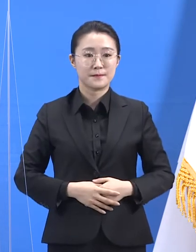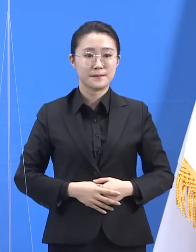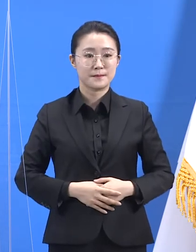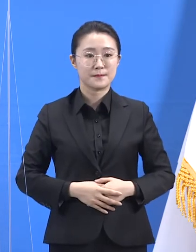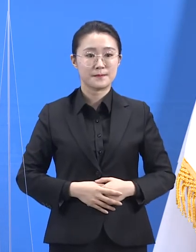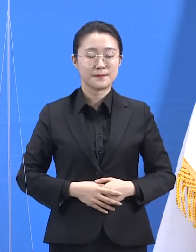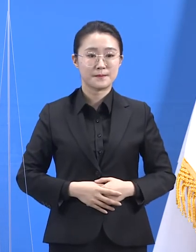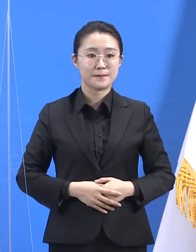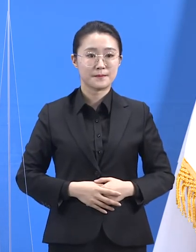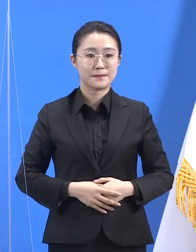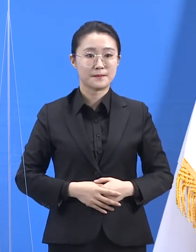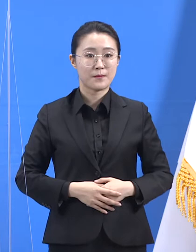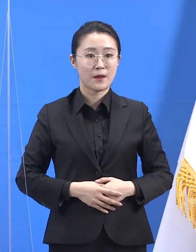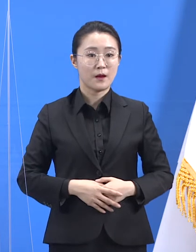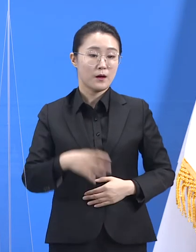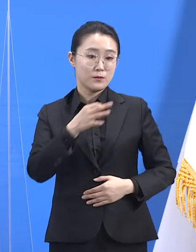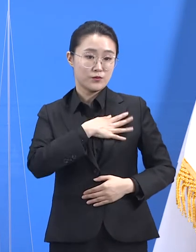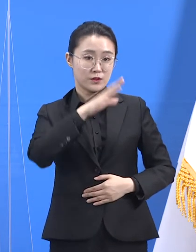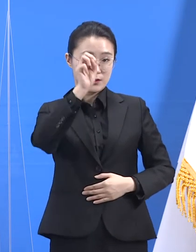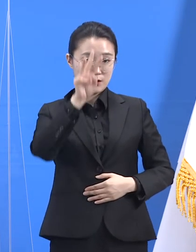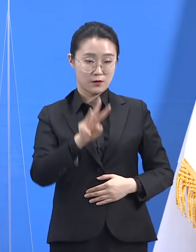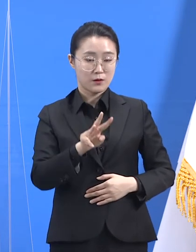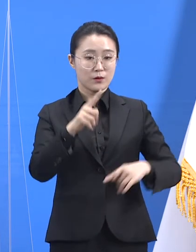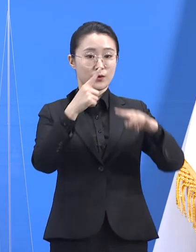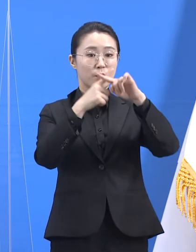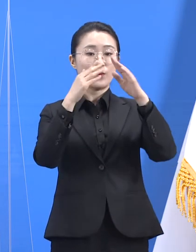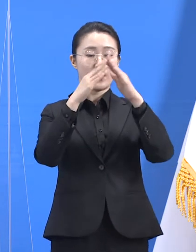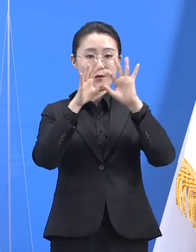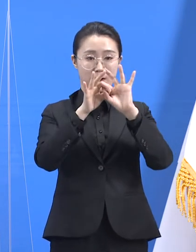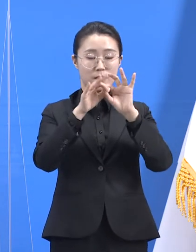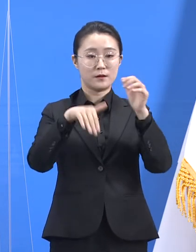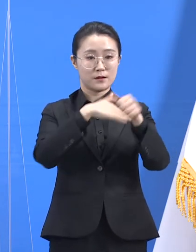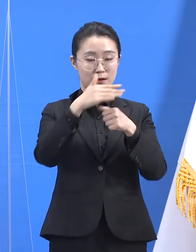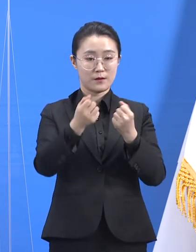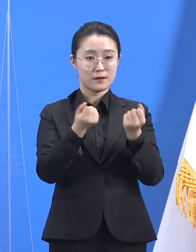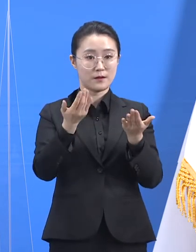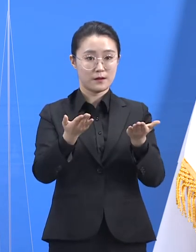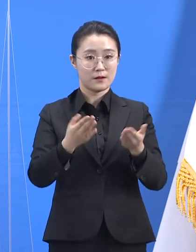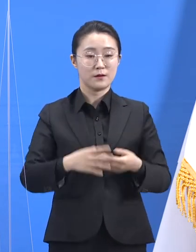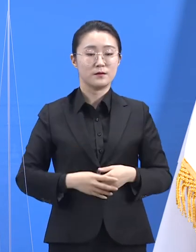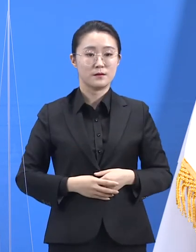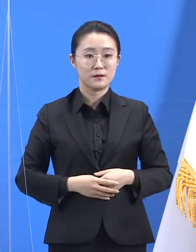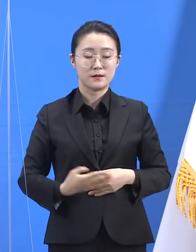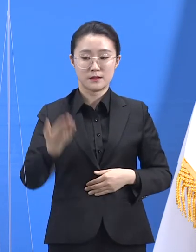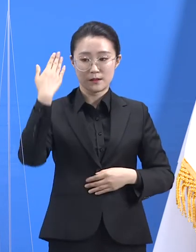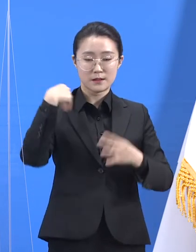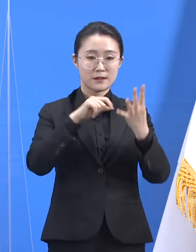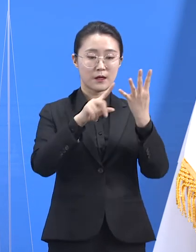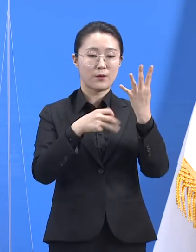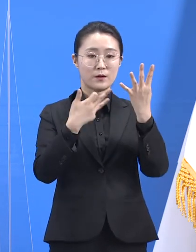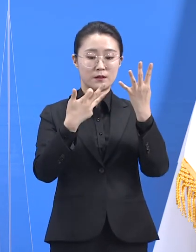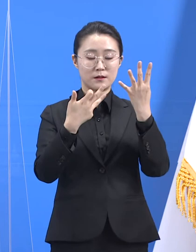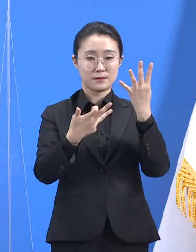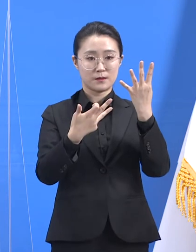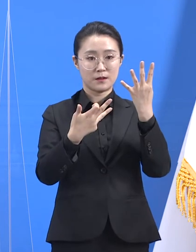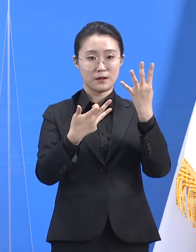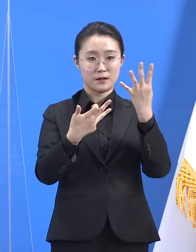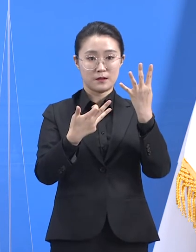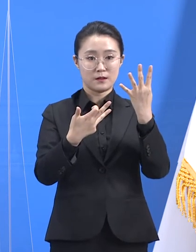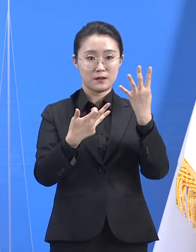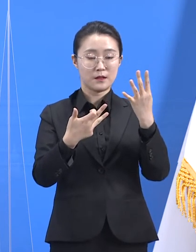구천시 소재 교회 관련 사례입니다. 지난 18일 교인 1명이 최초로 확진 판정을 받았습니다.